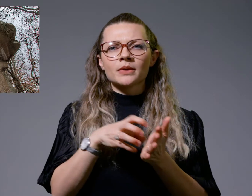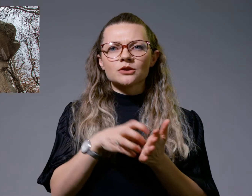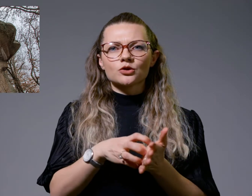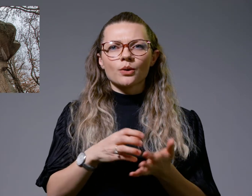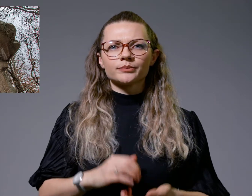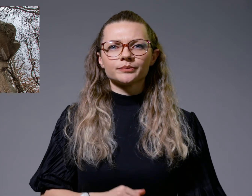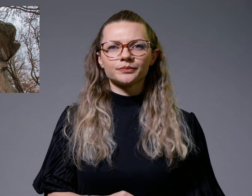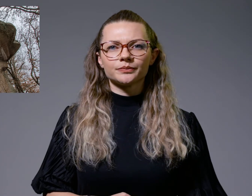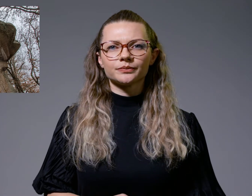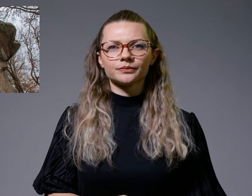Корректор.Егорова